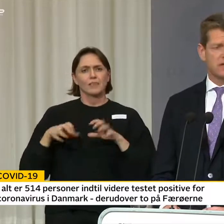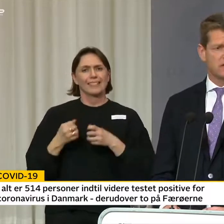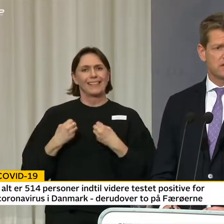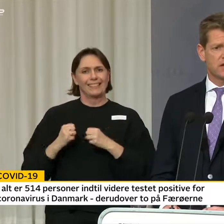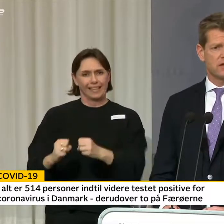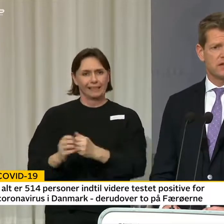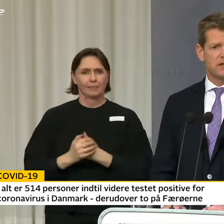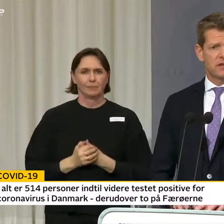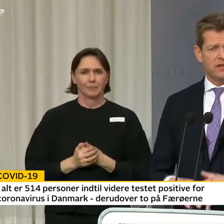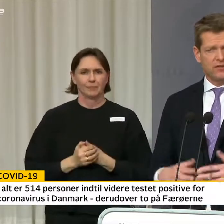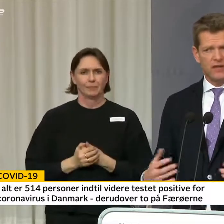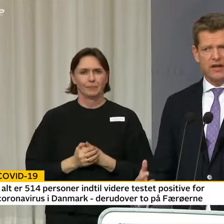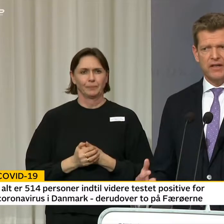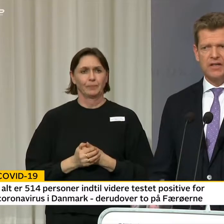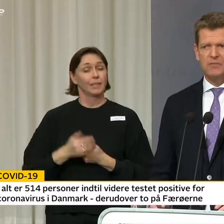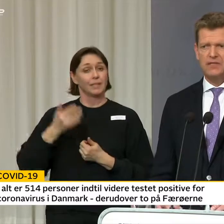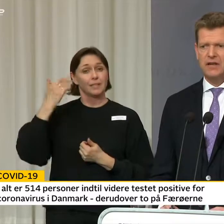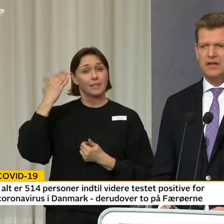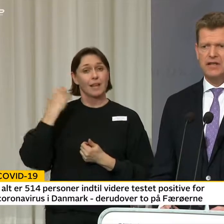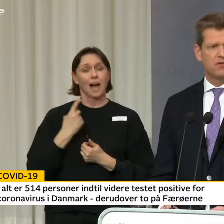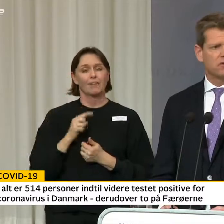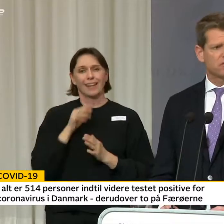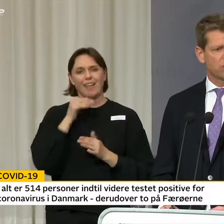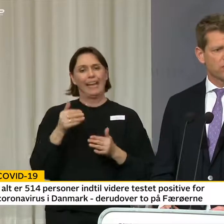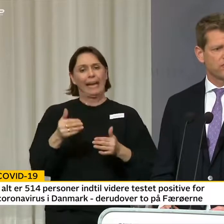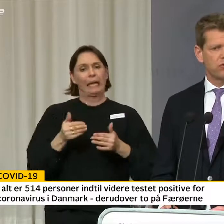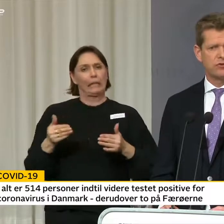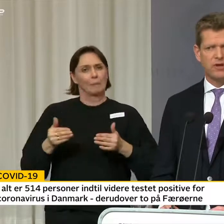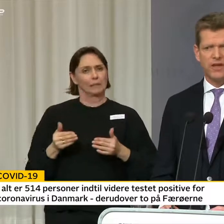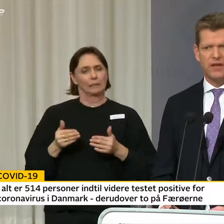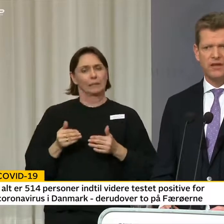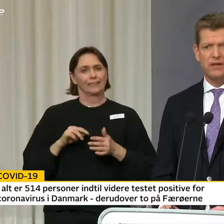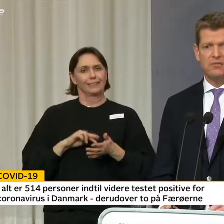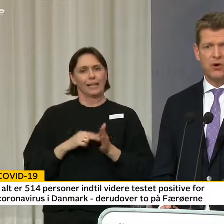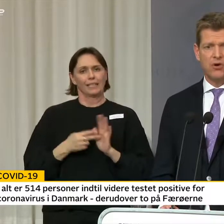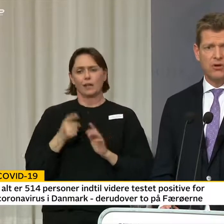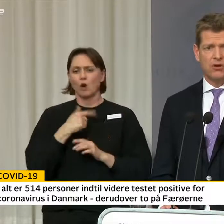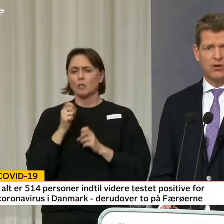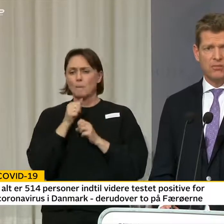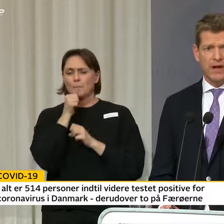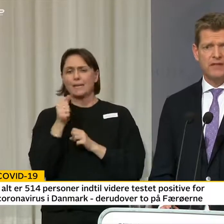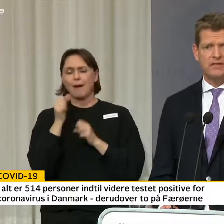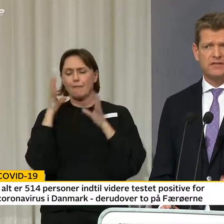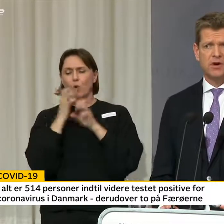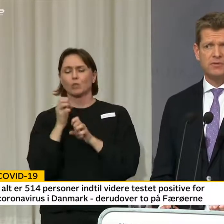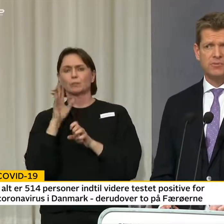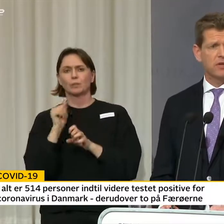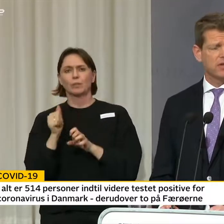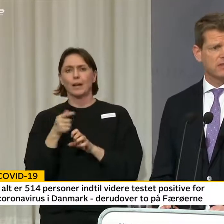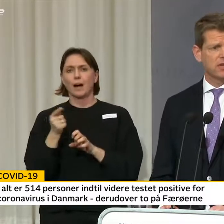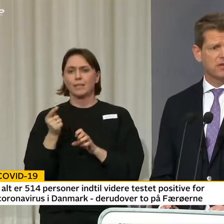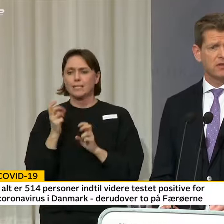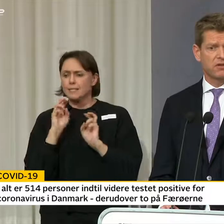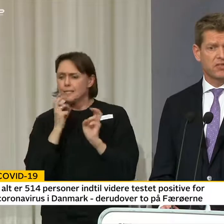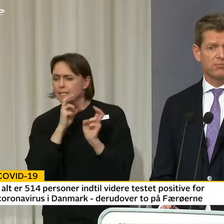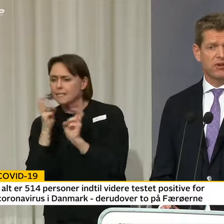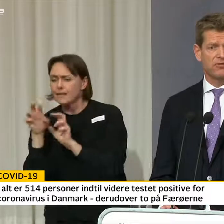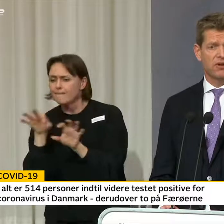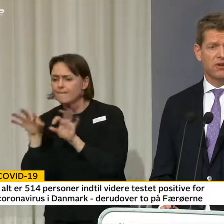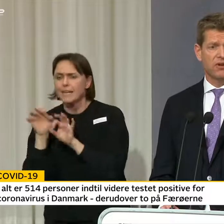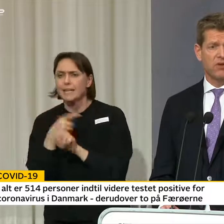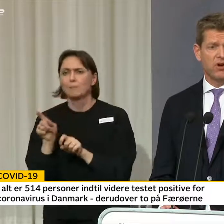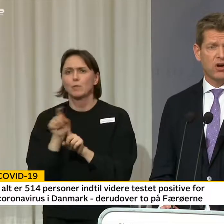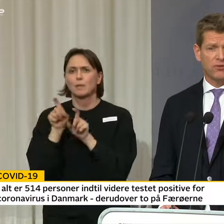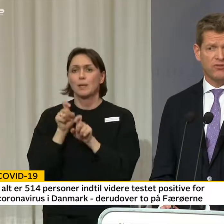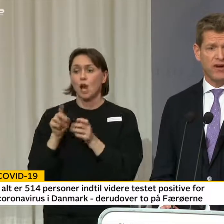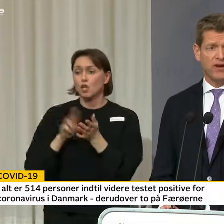Vi har tidligere haft det, vi kalder en inddæmningsstrategi, hvor vores hovedfokus har været på meget intensiv opsporing af de smittede. Vi har spurgt